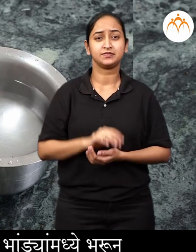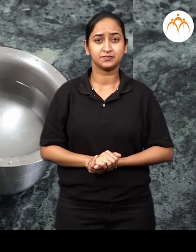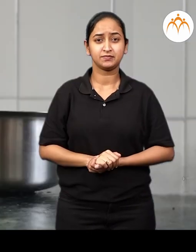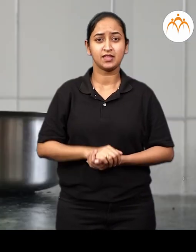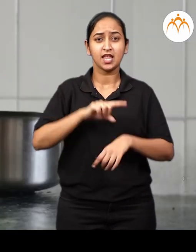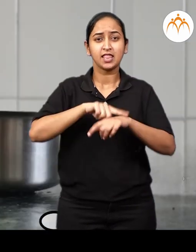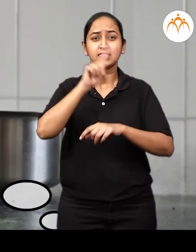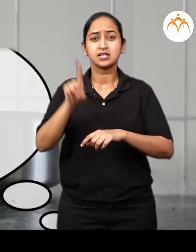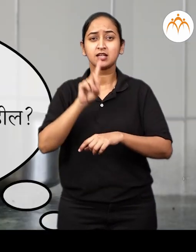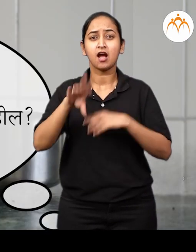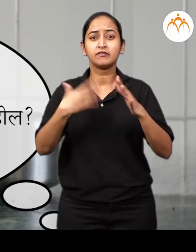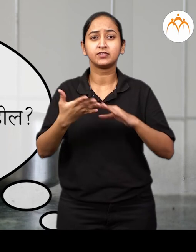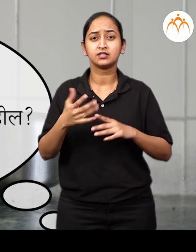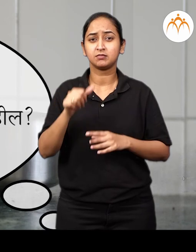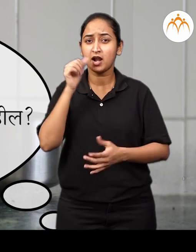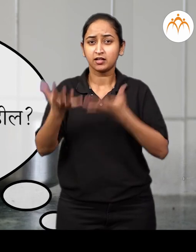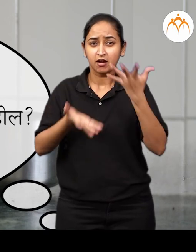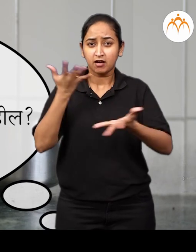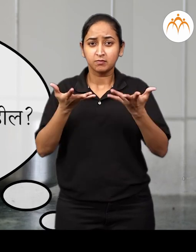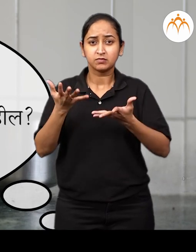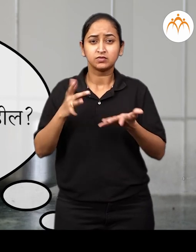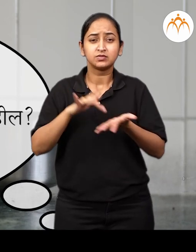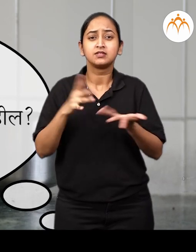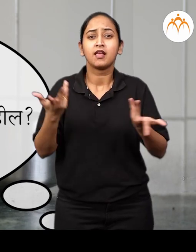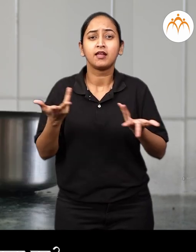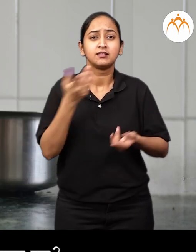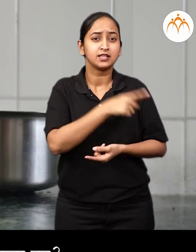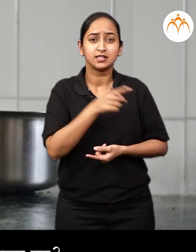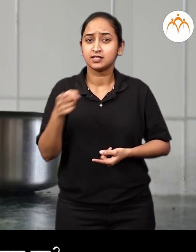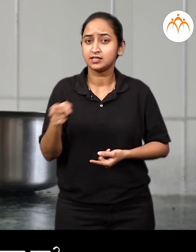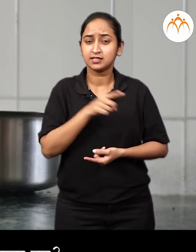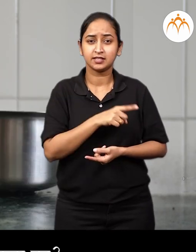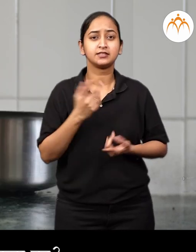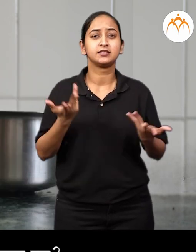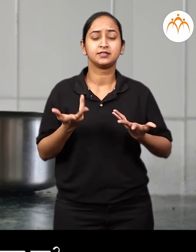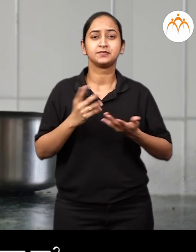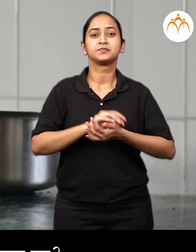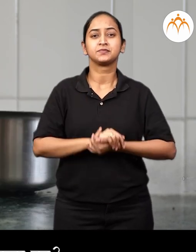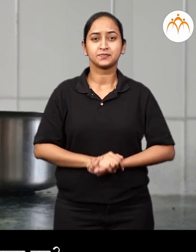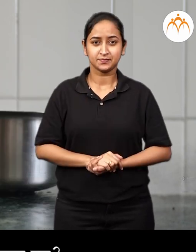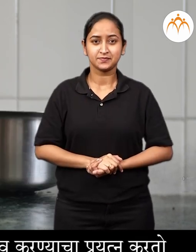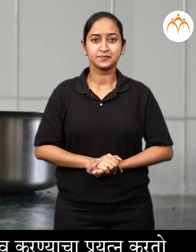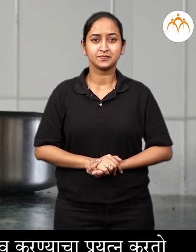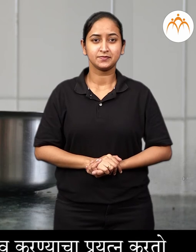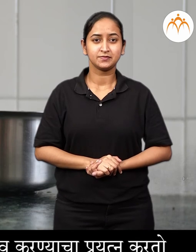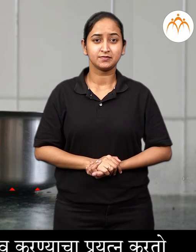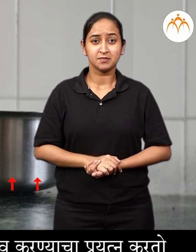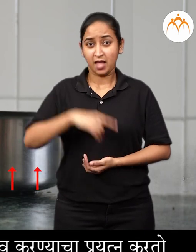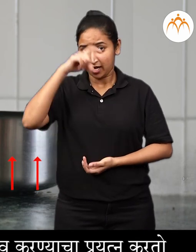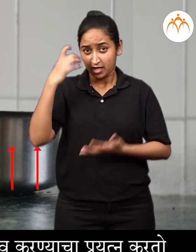काही वेडा नंतर कोण त्या भांडया तिल पाणी गरम रहील तुम्हे कारण सांगू शकता का अपण काही वेडा उष्णते